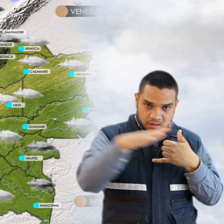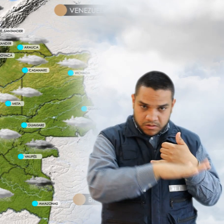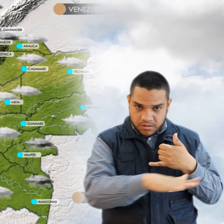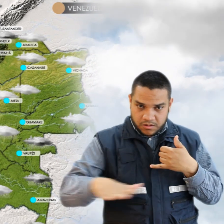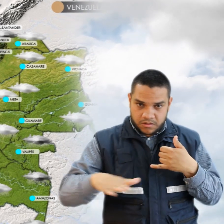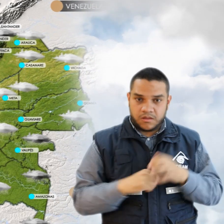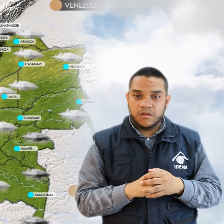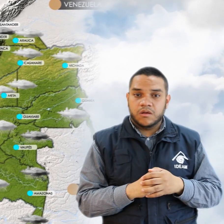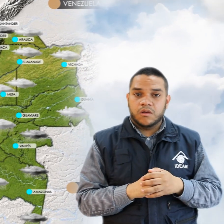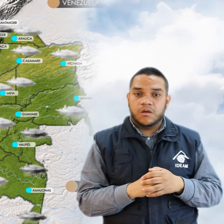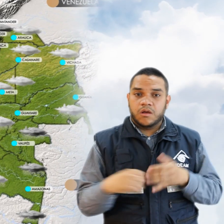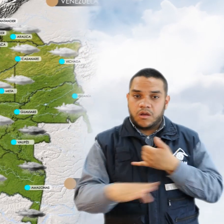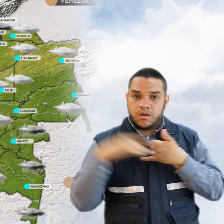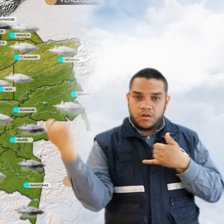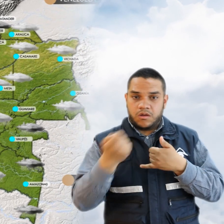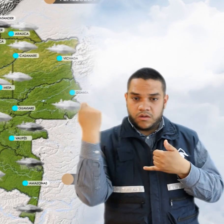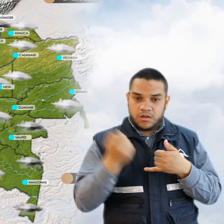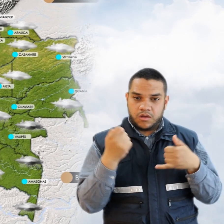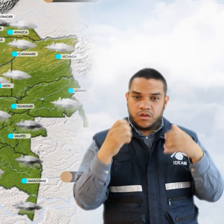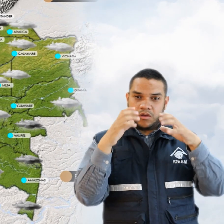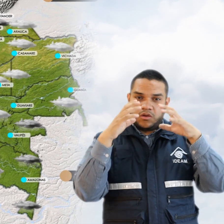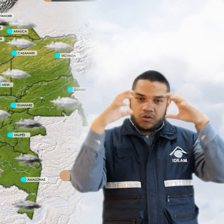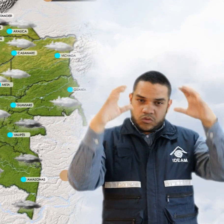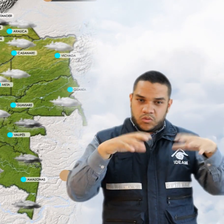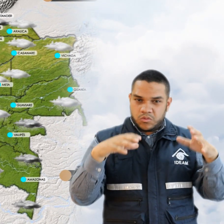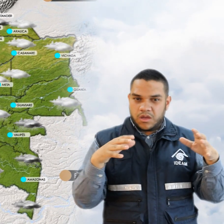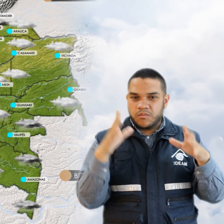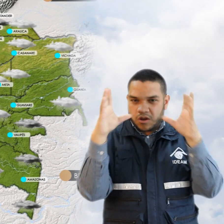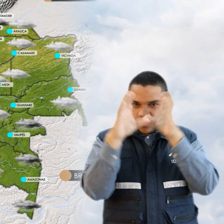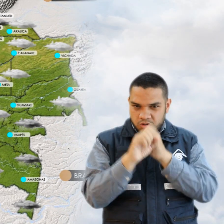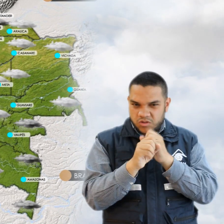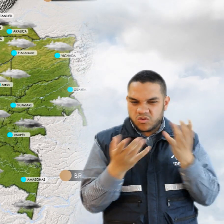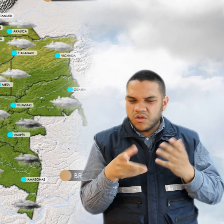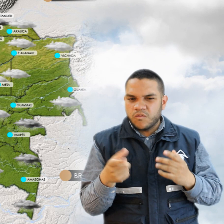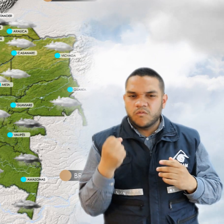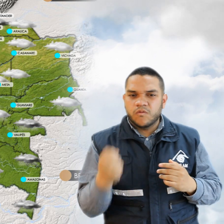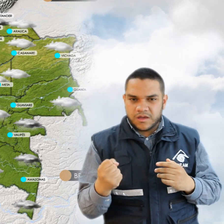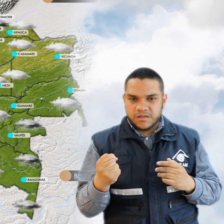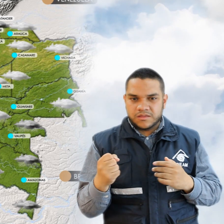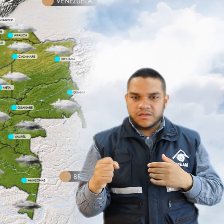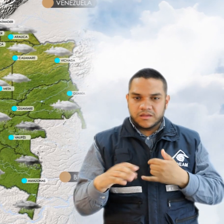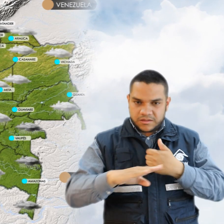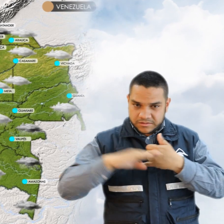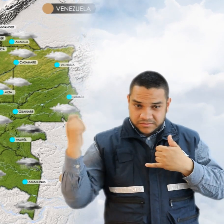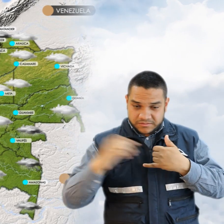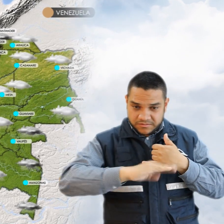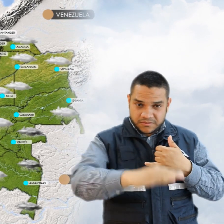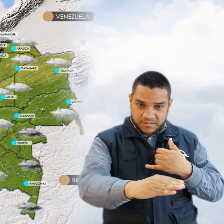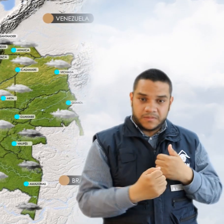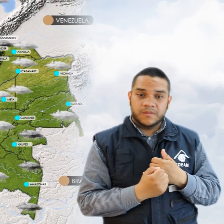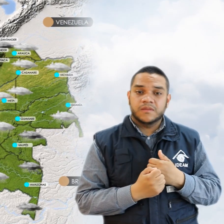se prevé lluvias dispersas en la noche con mayor intensidad hacia el pie de Montellanero. En la Amazonía, nubosidad varial es donde